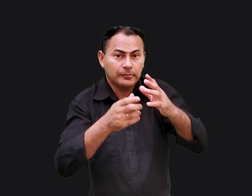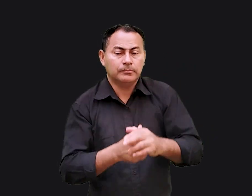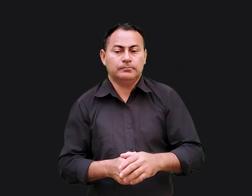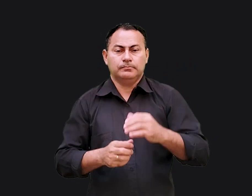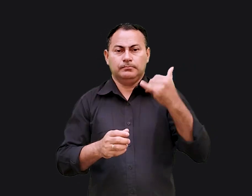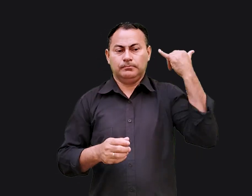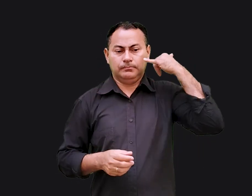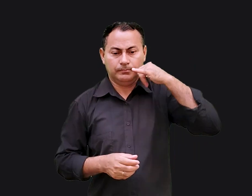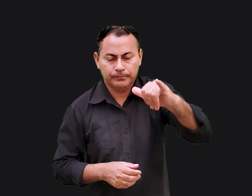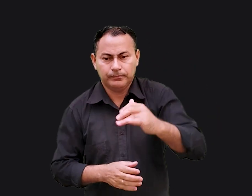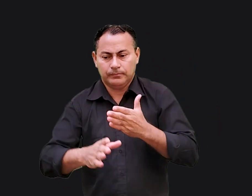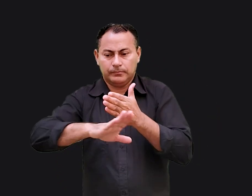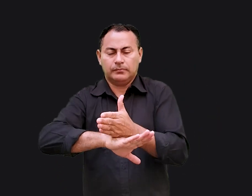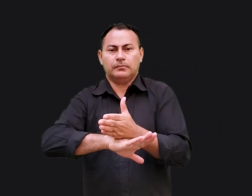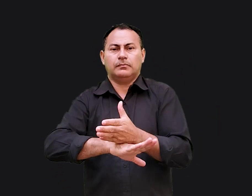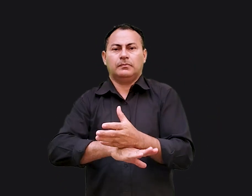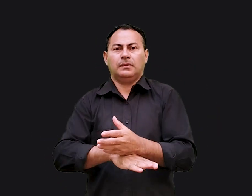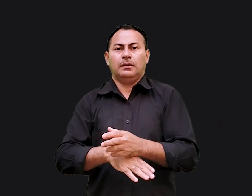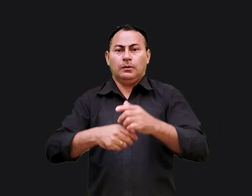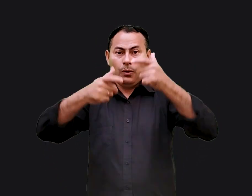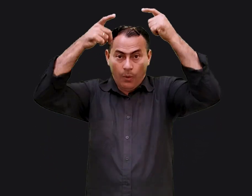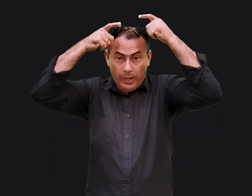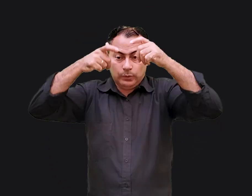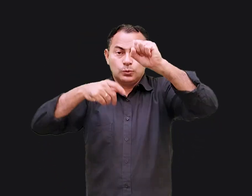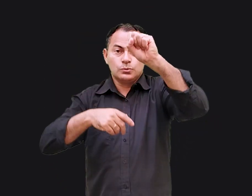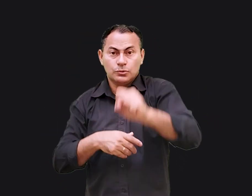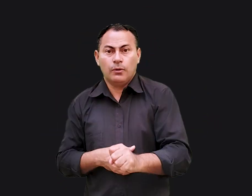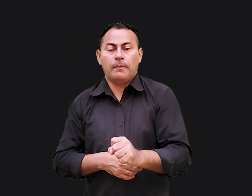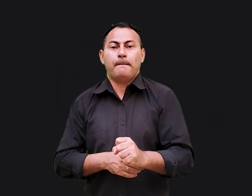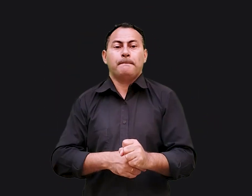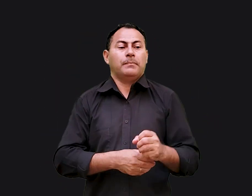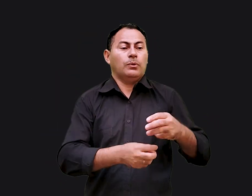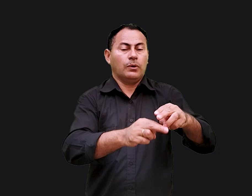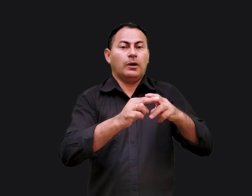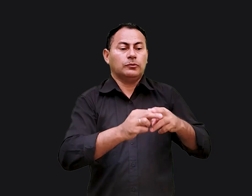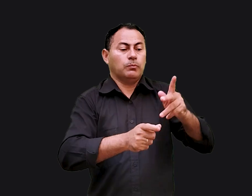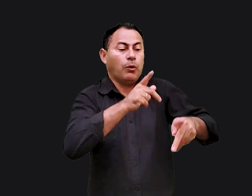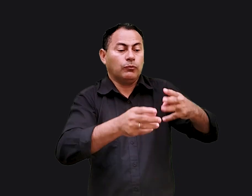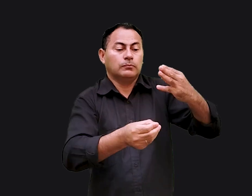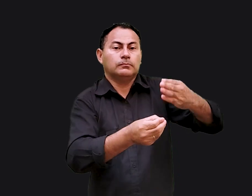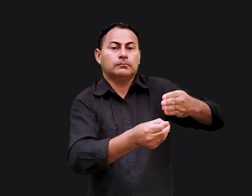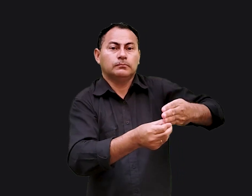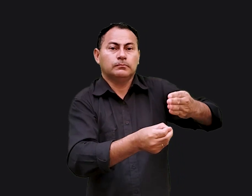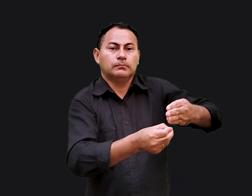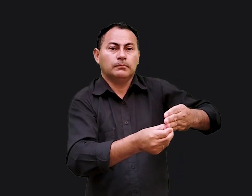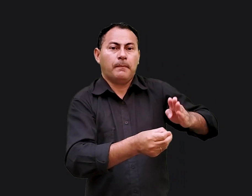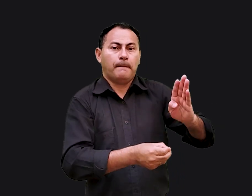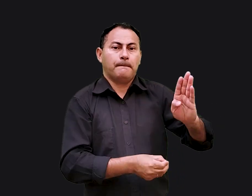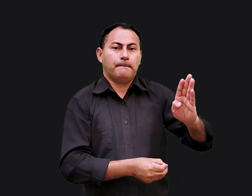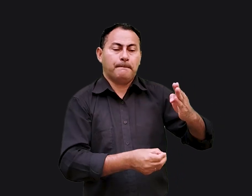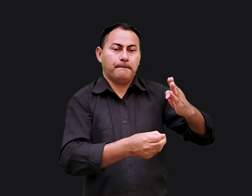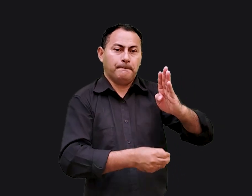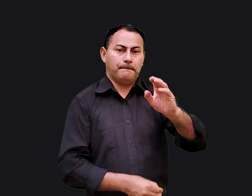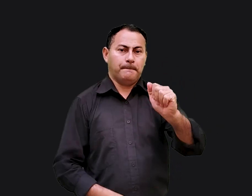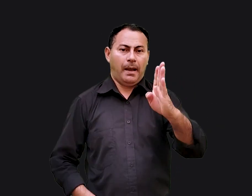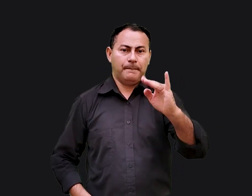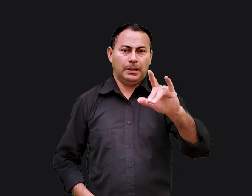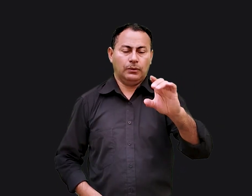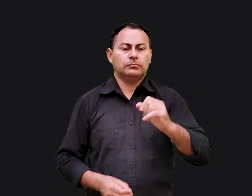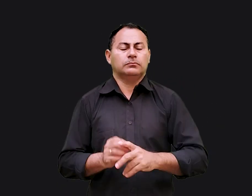Mas os profetas que profetizaram a invasão e o cativeiro do reino do sul pelos babilônicos tinham uma mensagem de esperança, porque Deus